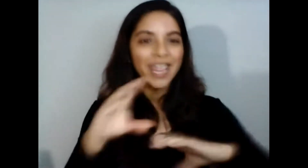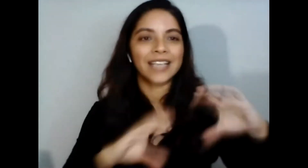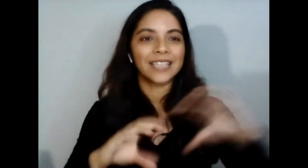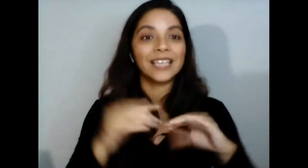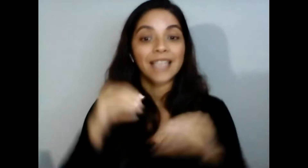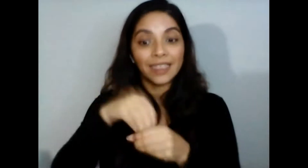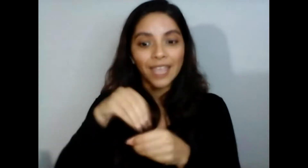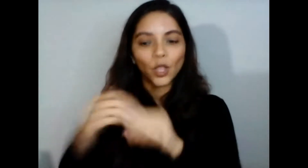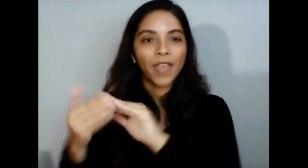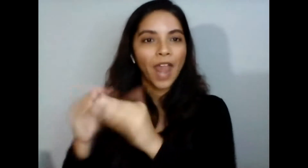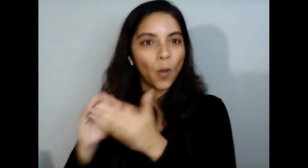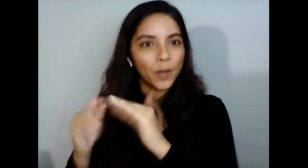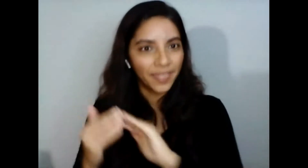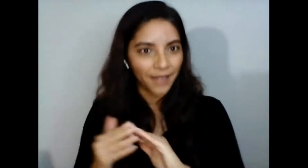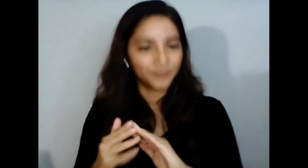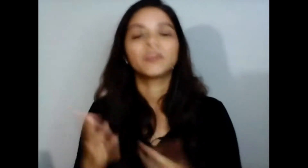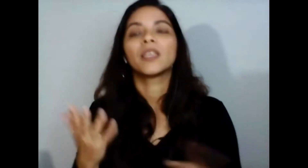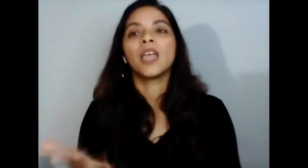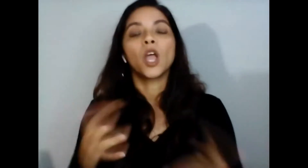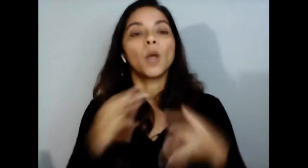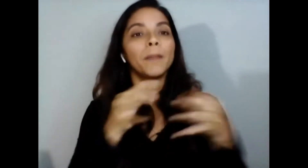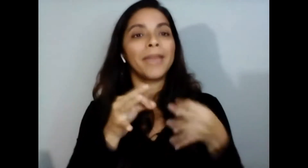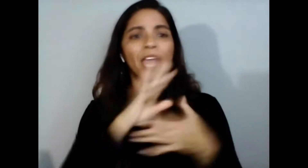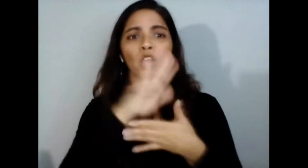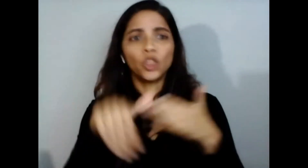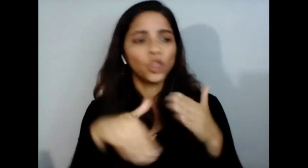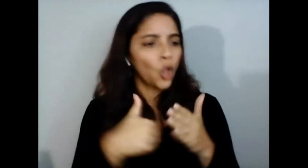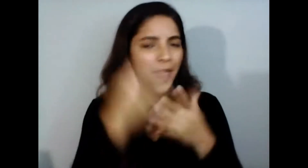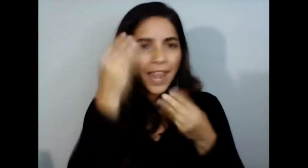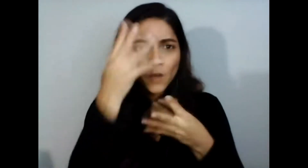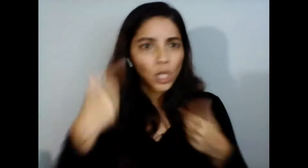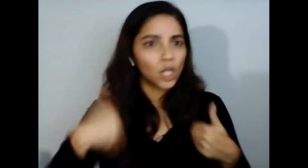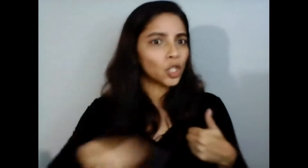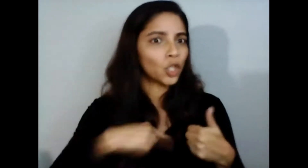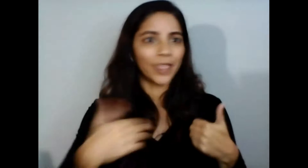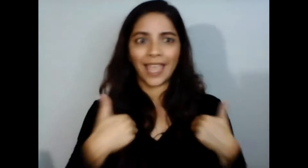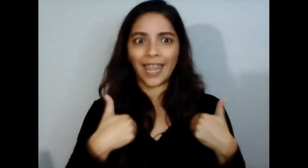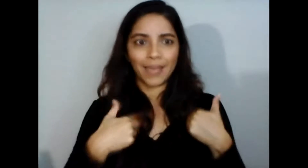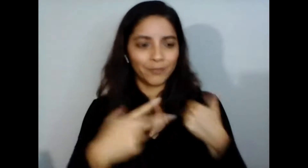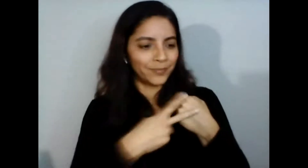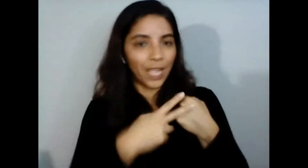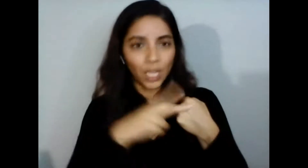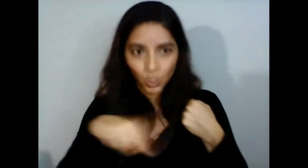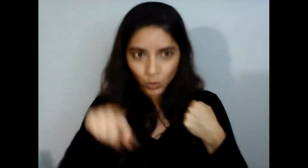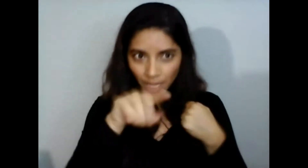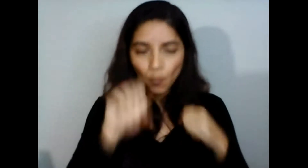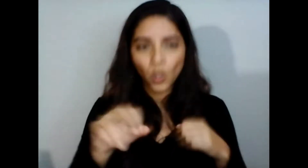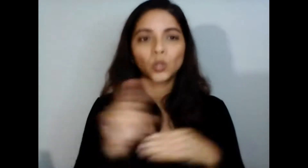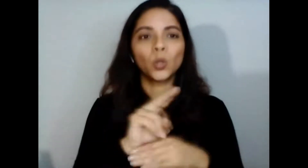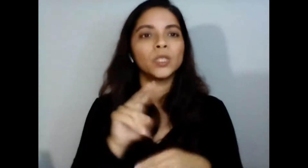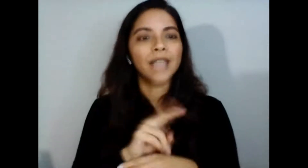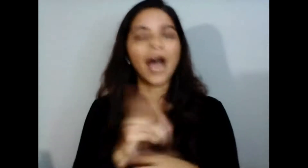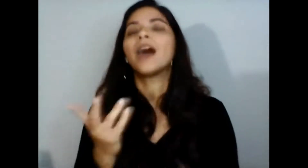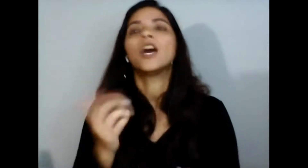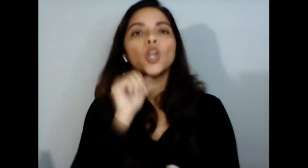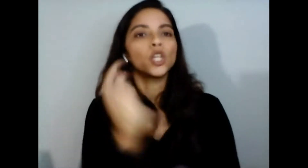queremos que esta colección sea herramienta no solamente de traerles la ciencia pero de facilitar